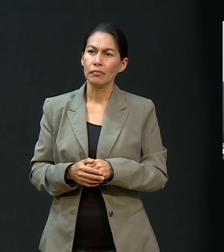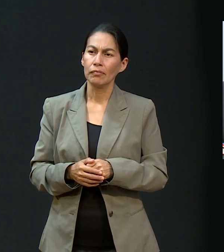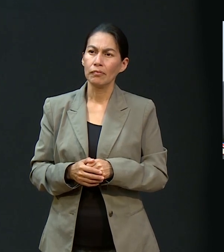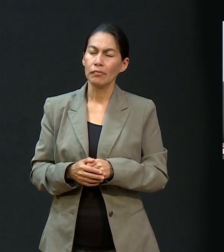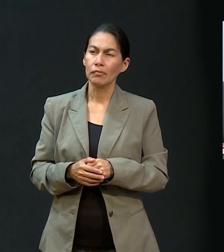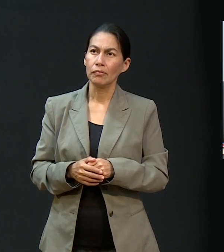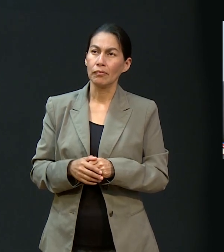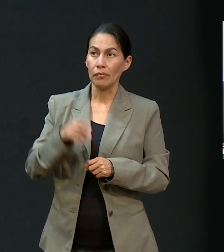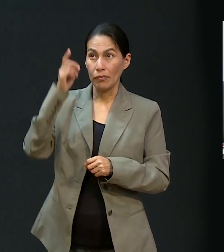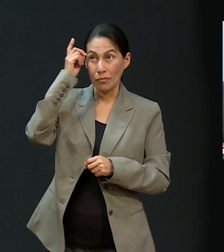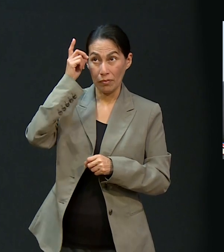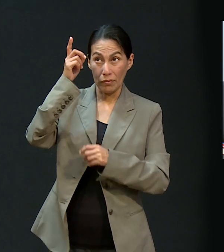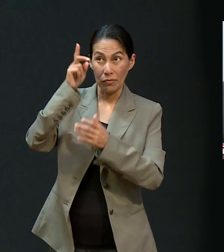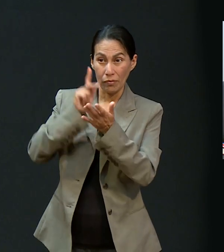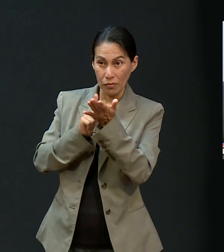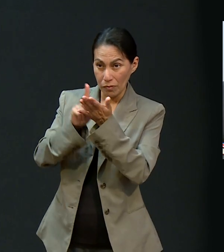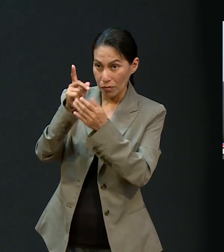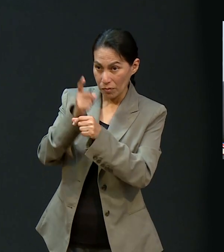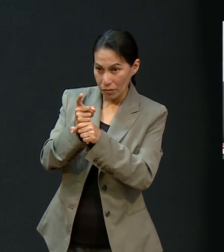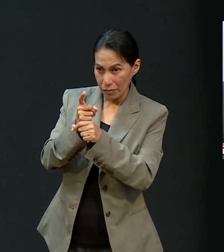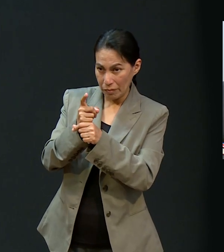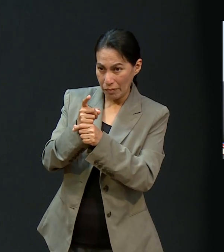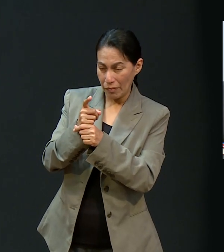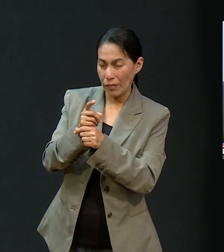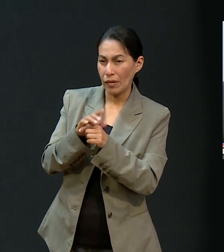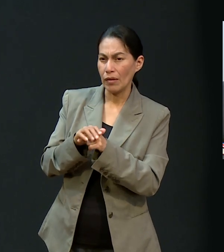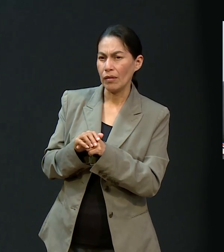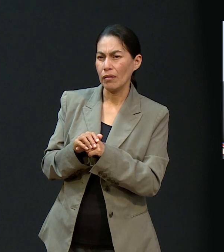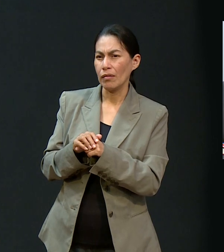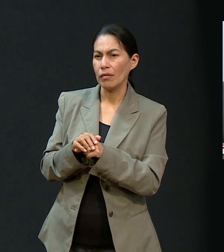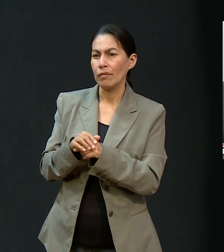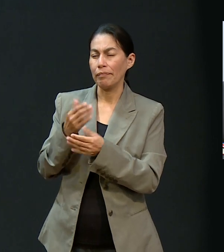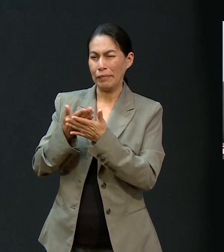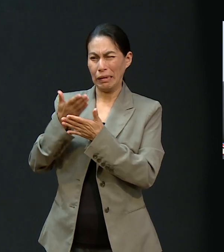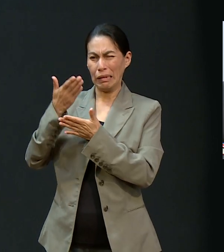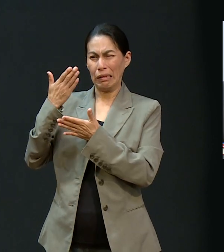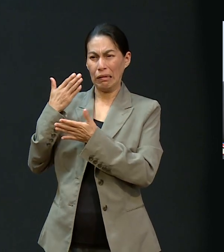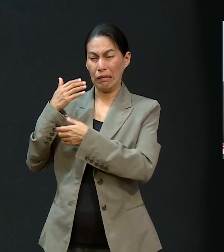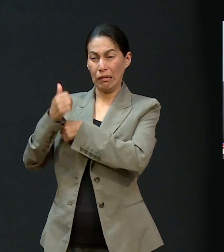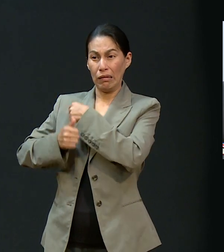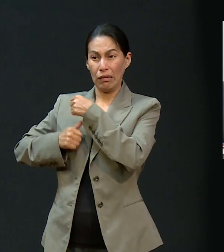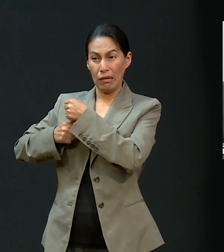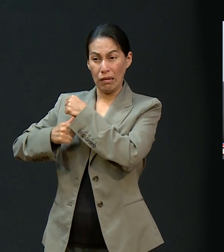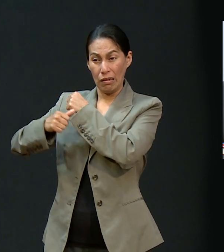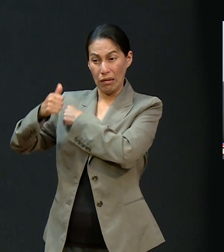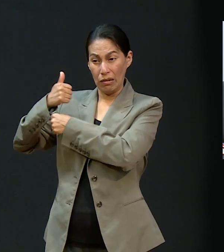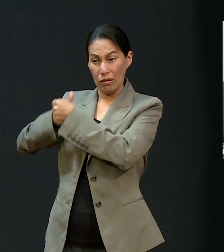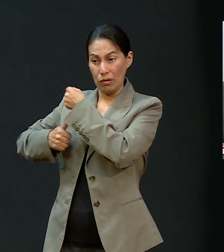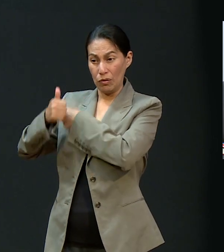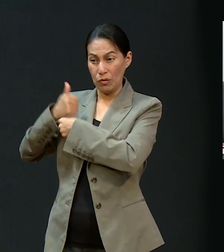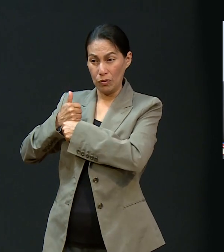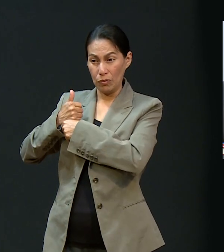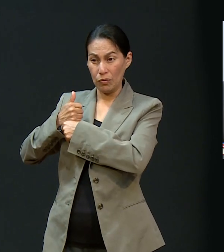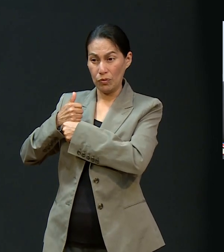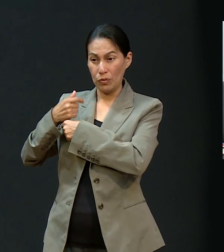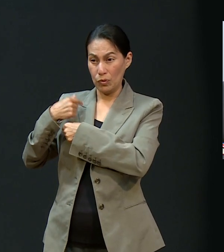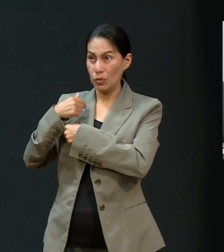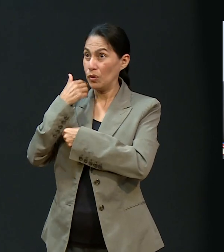Fue... Comprobé que era la voluntad de Dios porque hace años, cuando yo quise venir, mis papás me dijeron no.